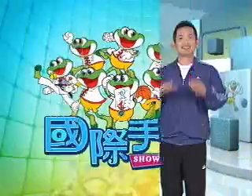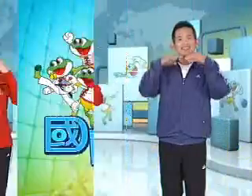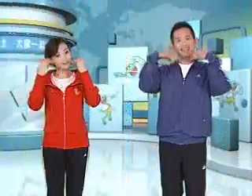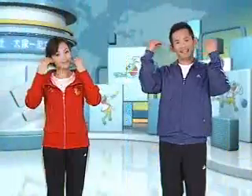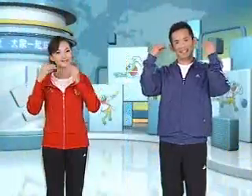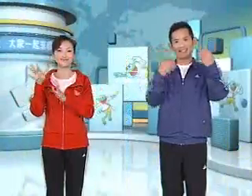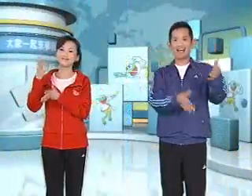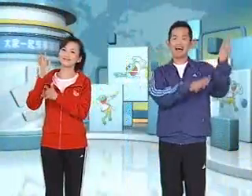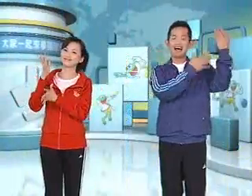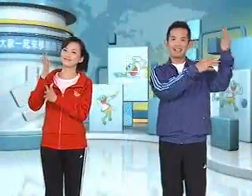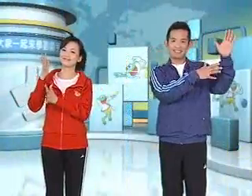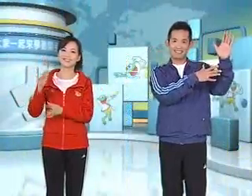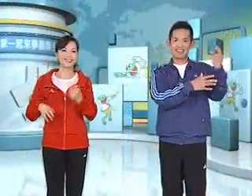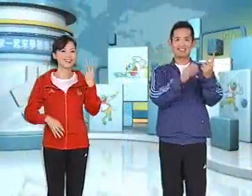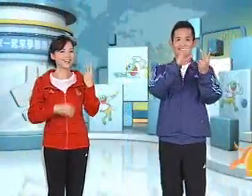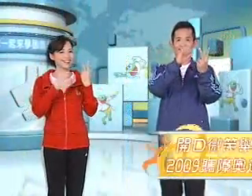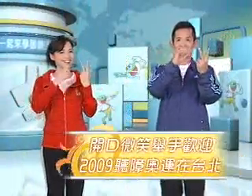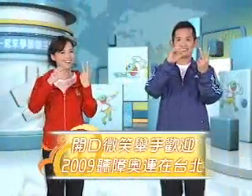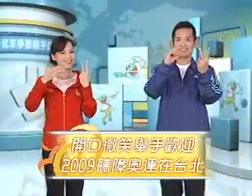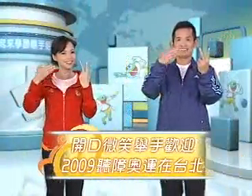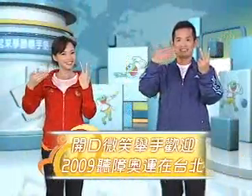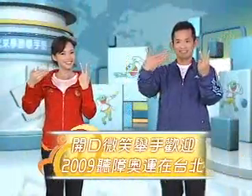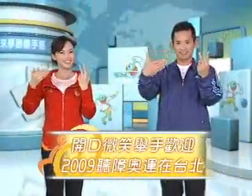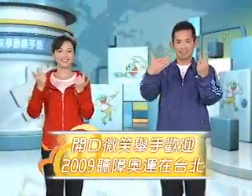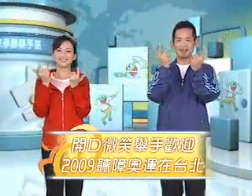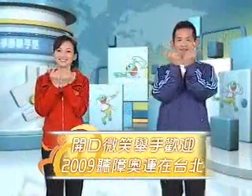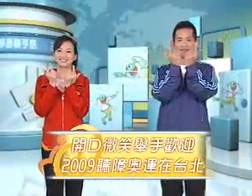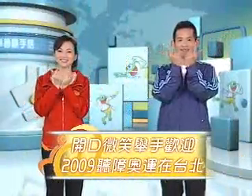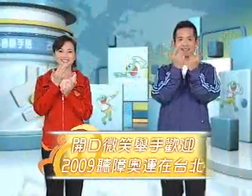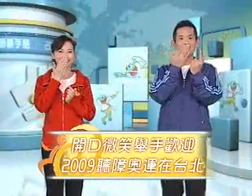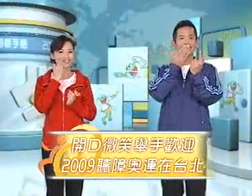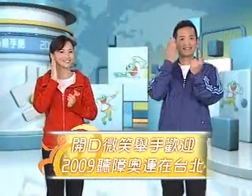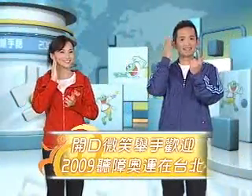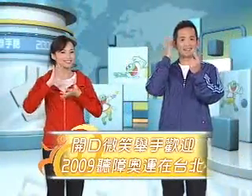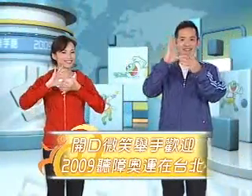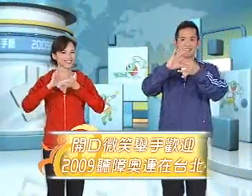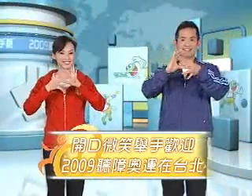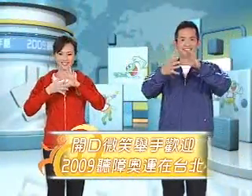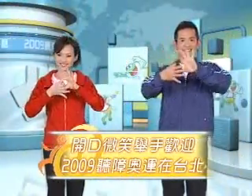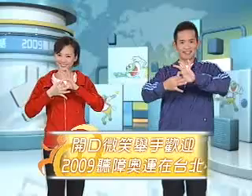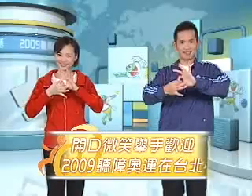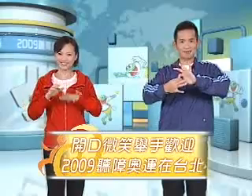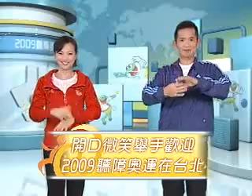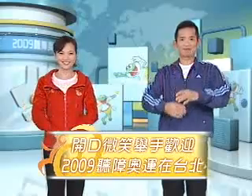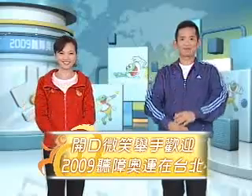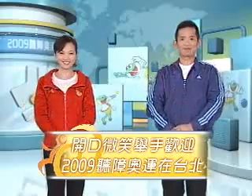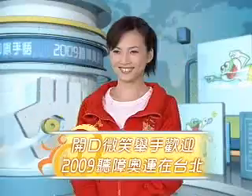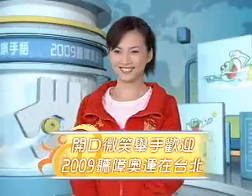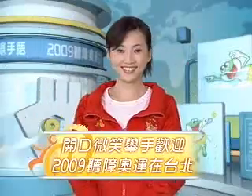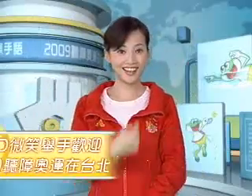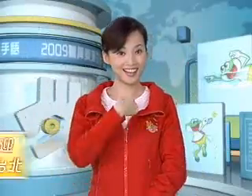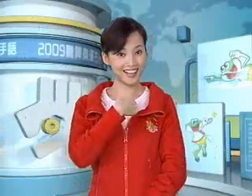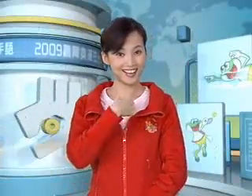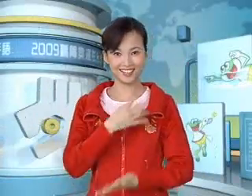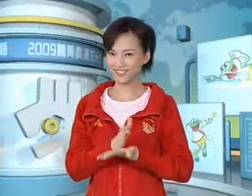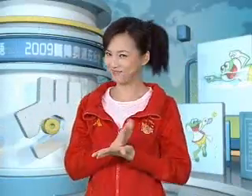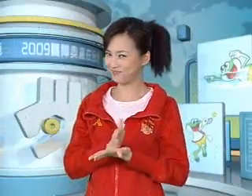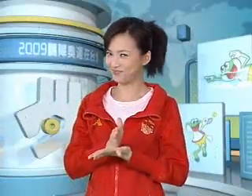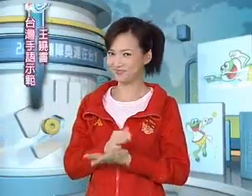开口微笑举手欢迎2009听障奥运在台北我是小